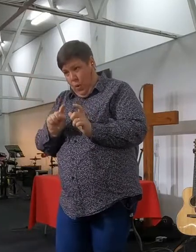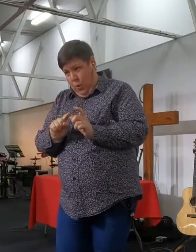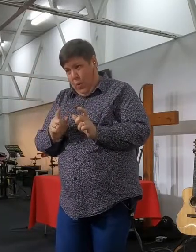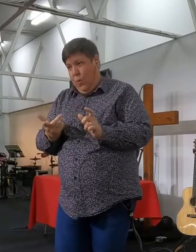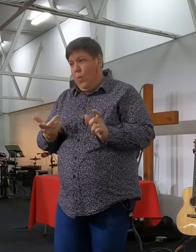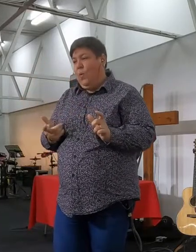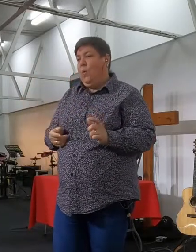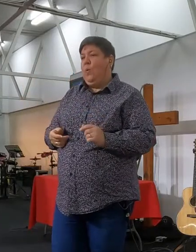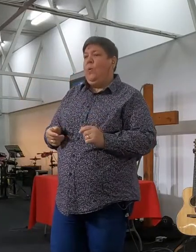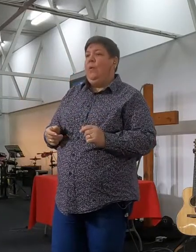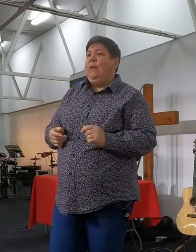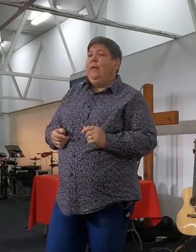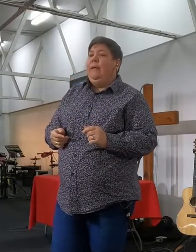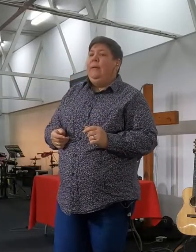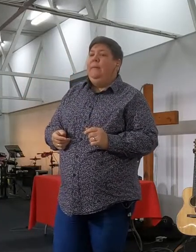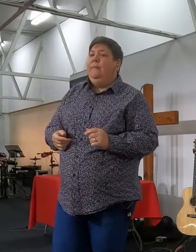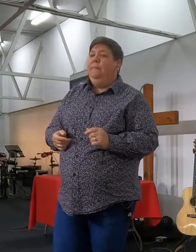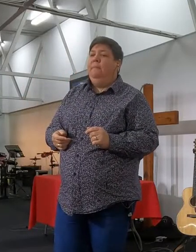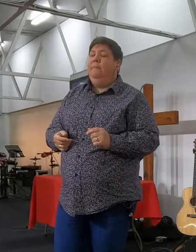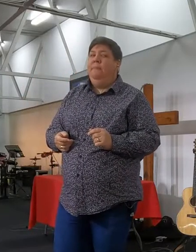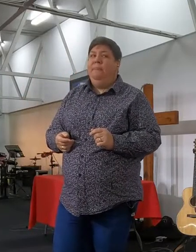oh, wow, ok, it's not inside,